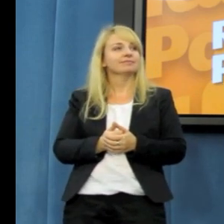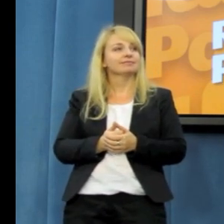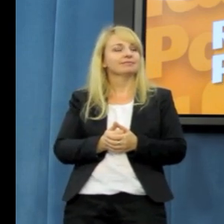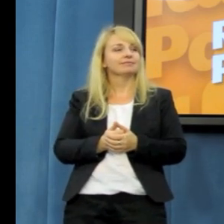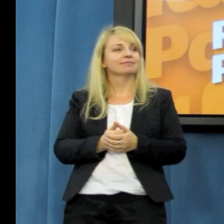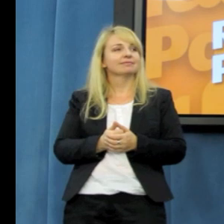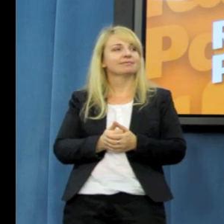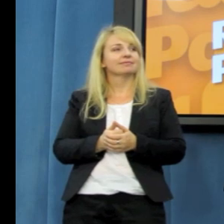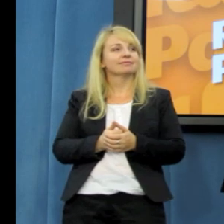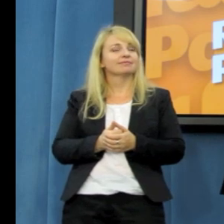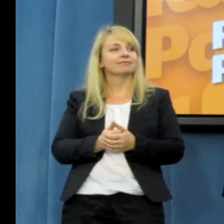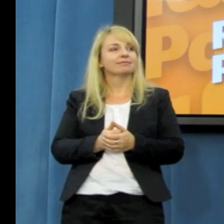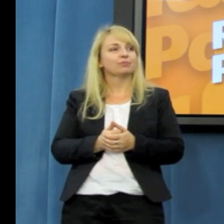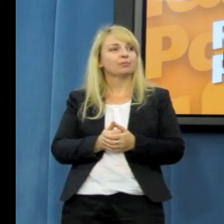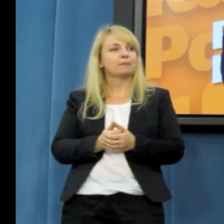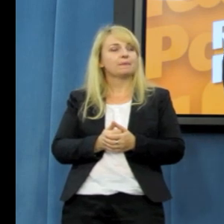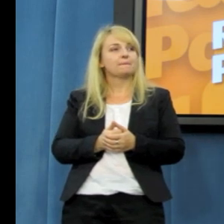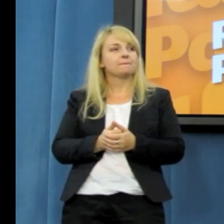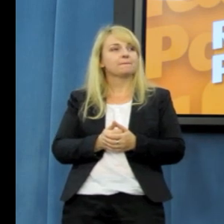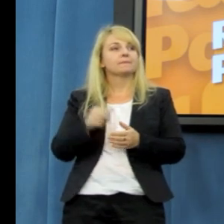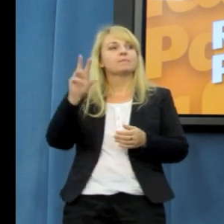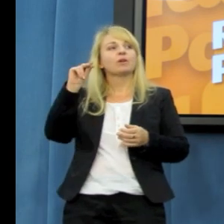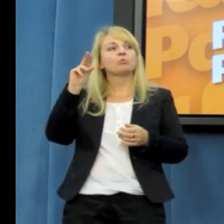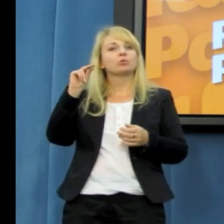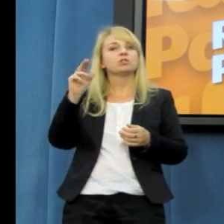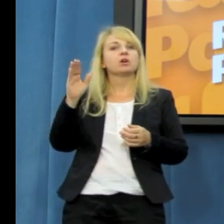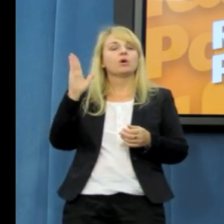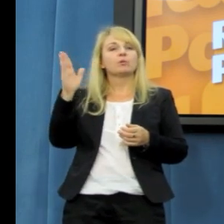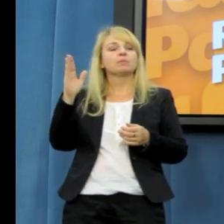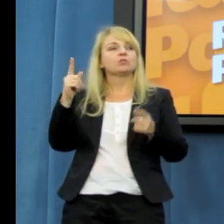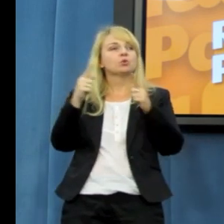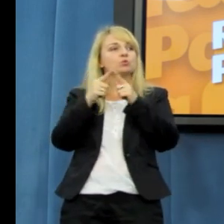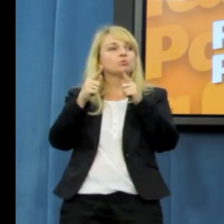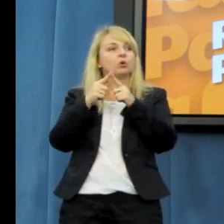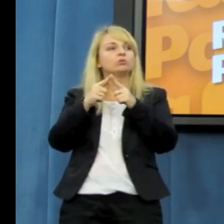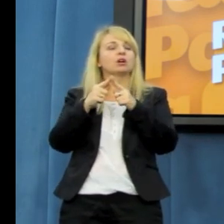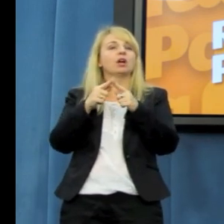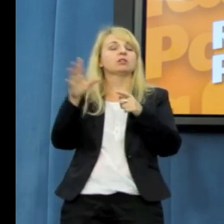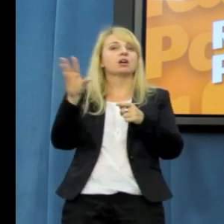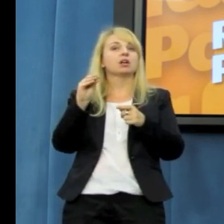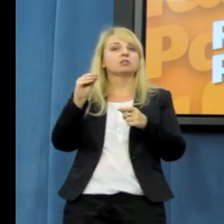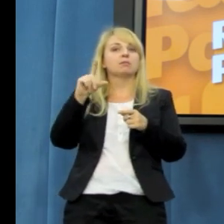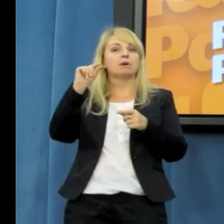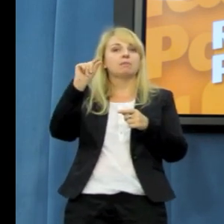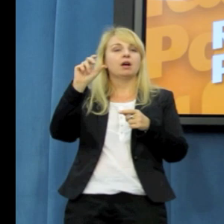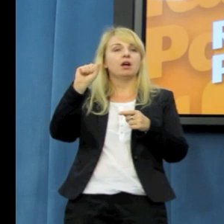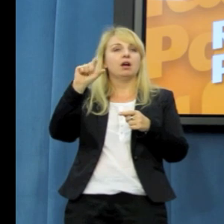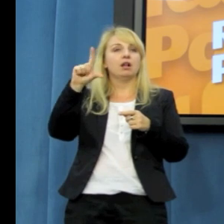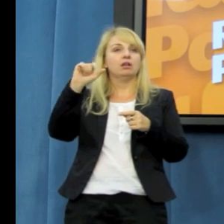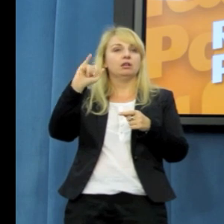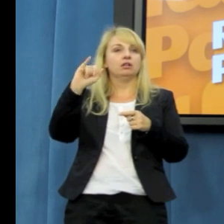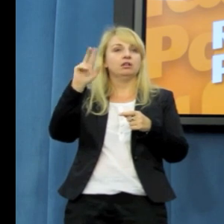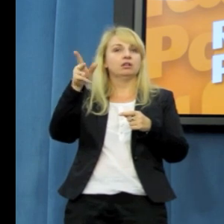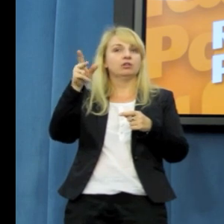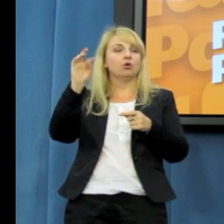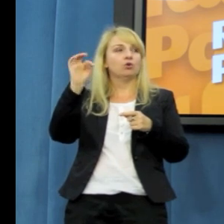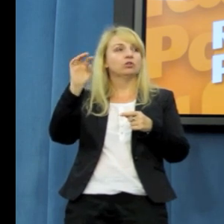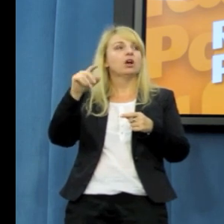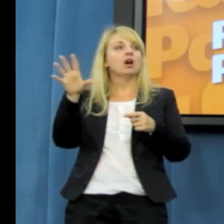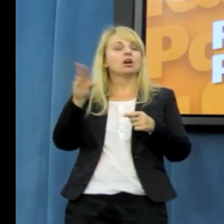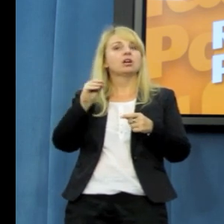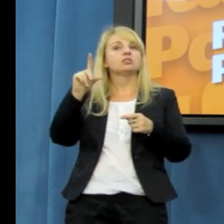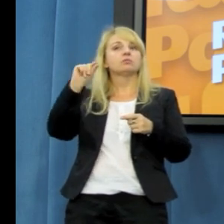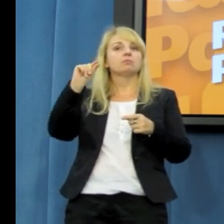Ja mam Trzewicka, Panie Pośle. W poniedziałek spotkanie, ja muszę Pani kazać z Władanem Dowlakiem. Czy możemy potwierdzić, że ono się